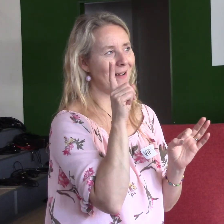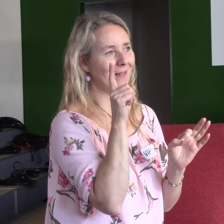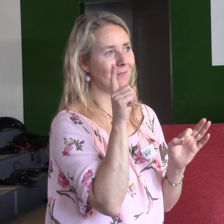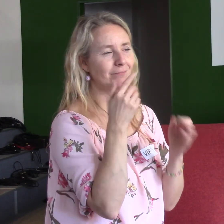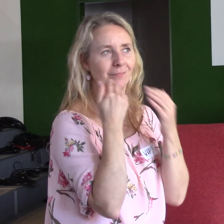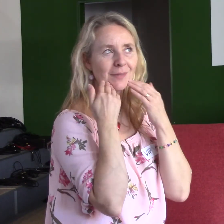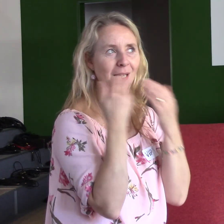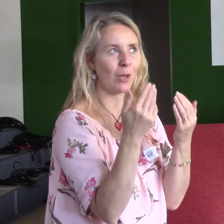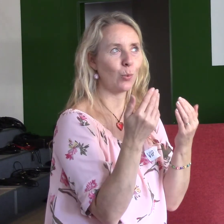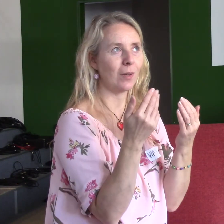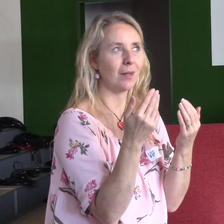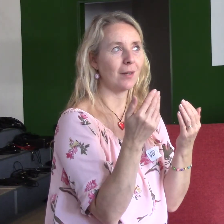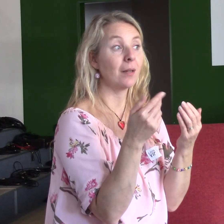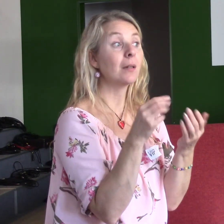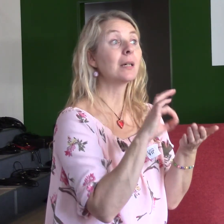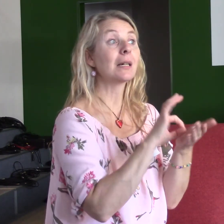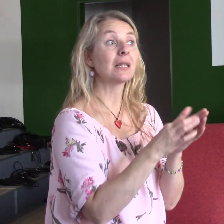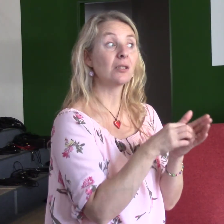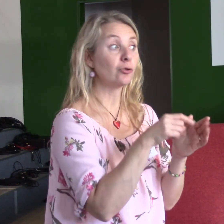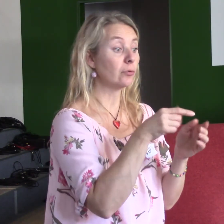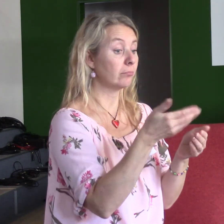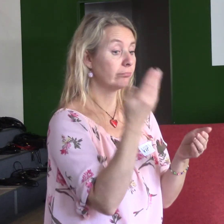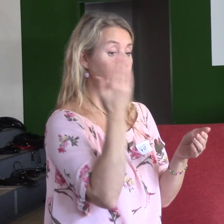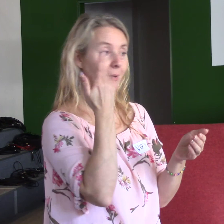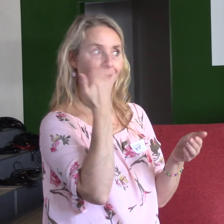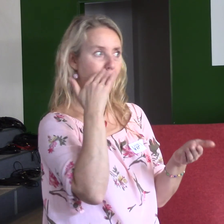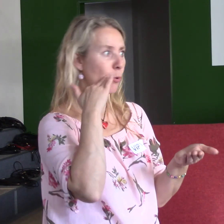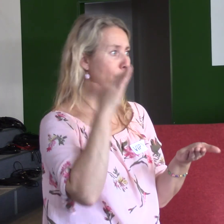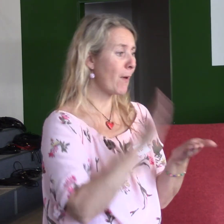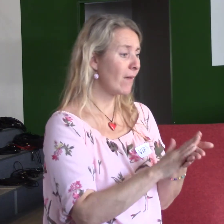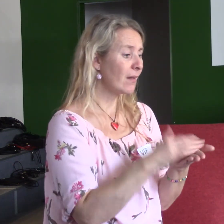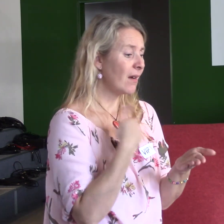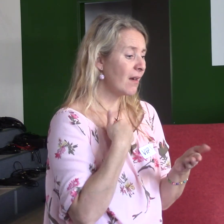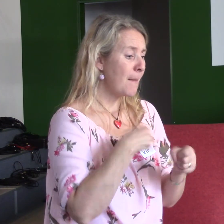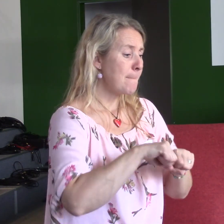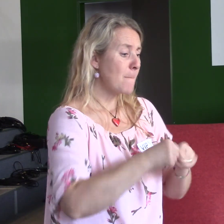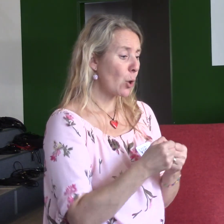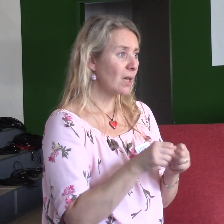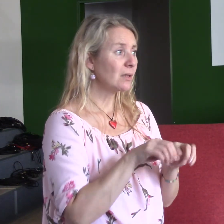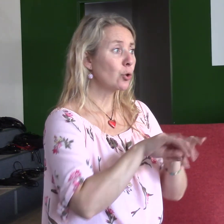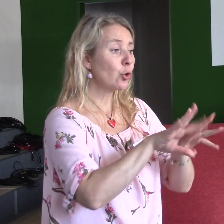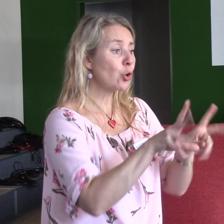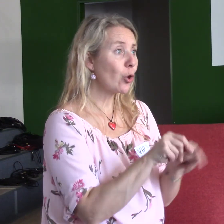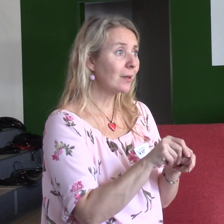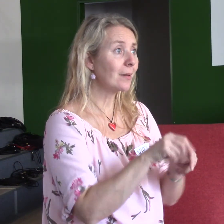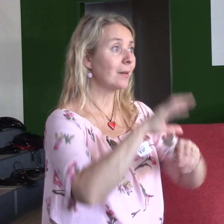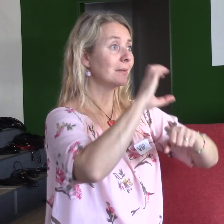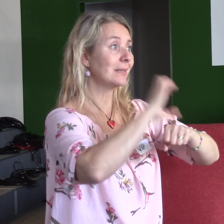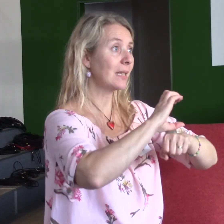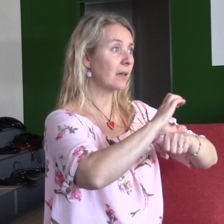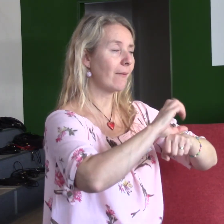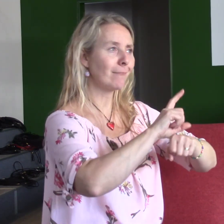Děkuju za to, že i tehdy, kdy se to nedařilo, tehdy, kdy jsme něco pokazili, v rodině, v církvi, takže ty jsi ten, kdo